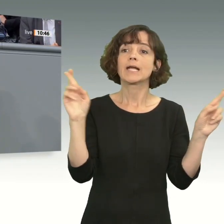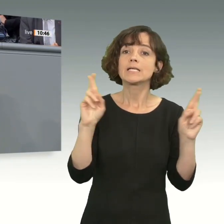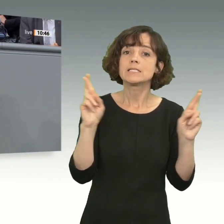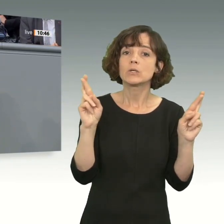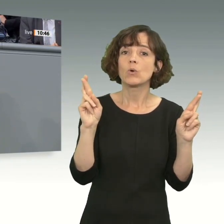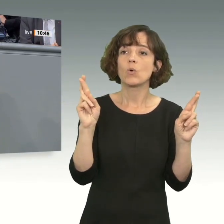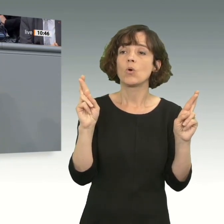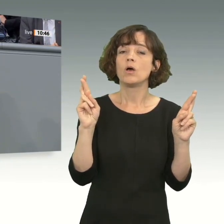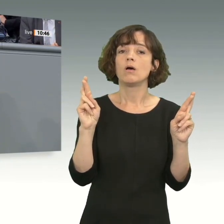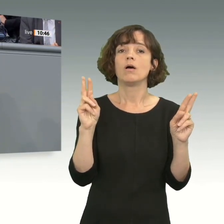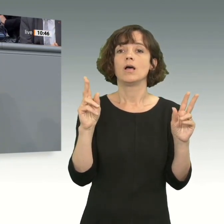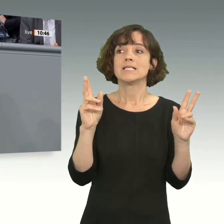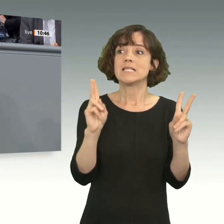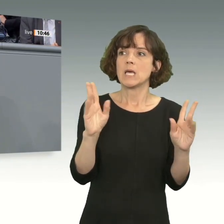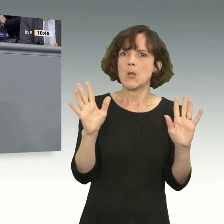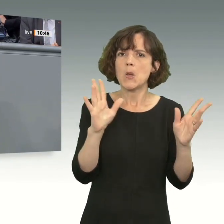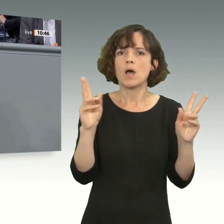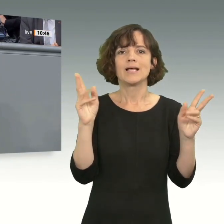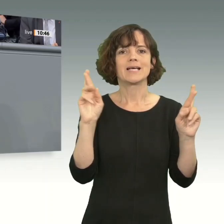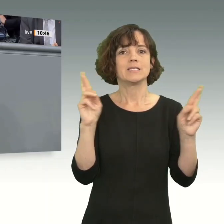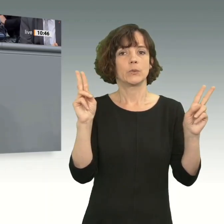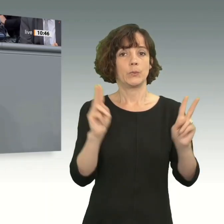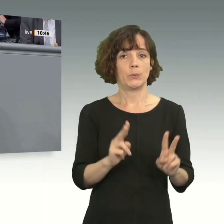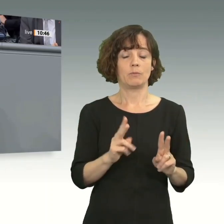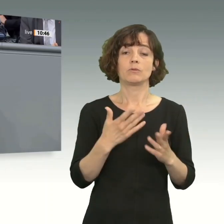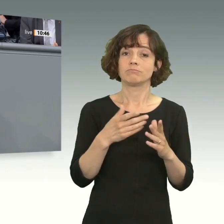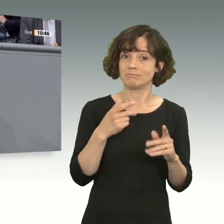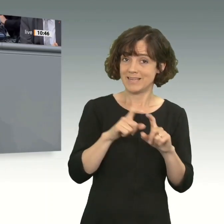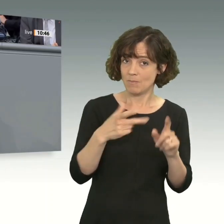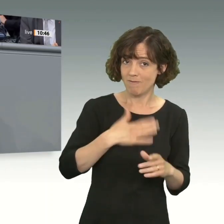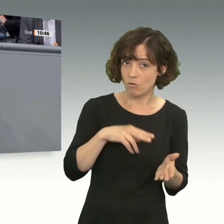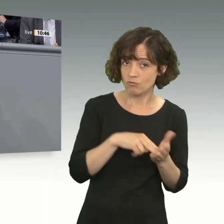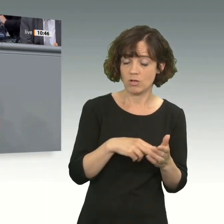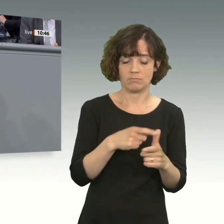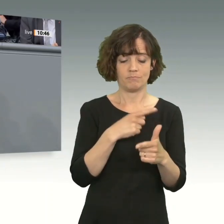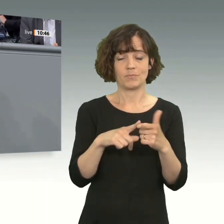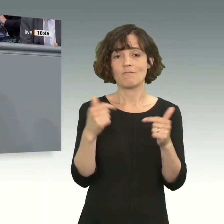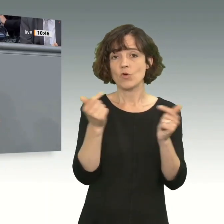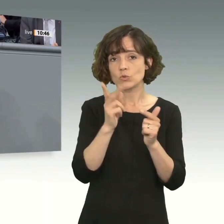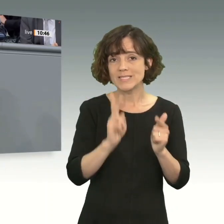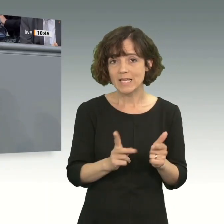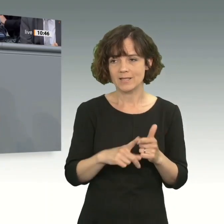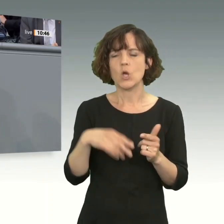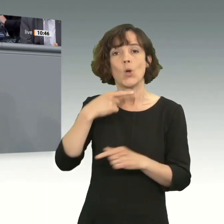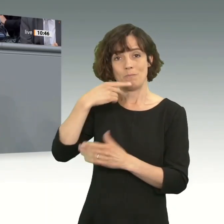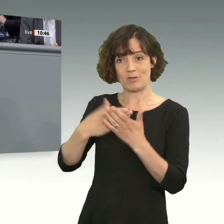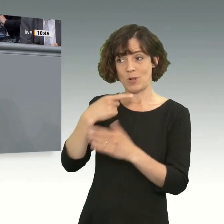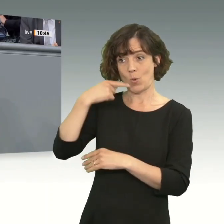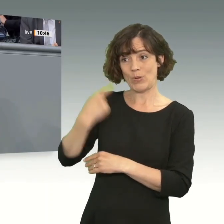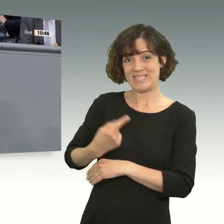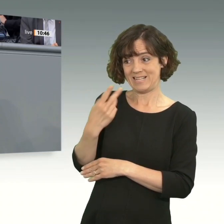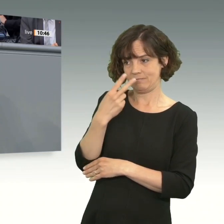für mangelnde Sicherheit. Es geht also um Wohlstand, es geht auch um die Versorgungssicherheit. Russland, das wissen wir jetzt,